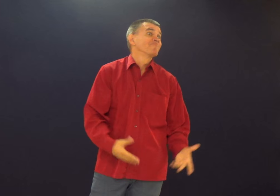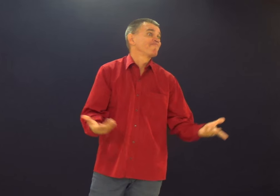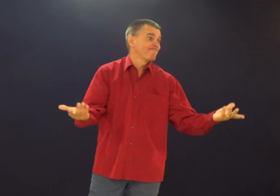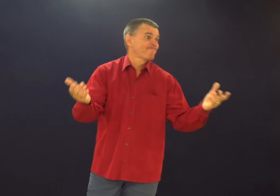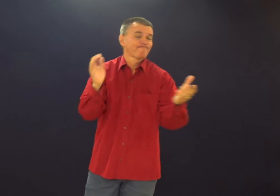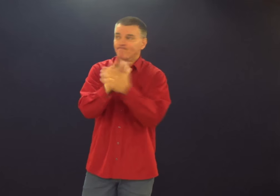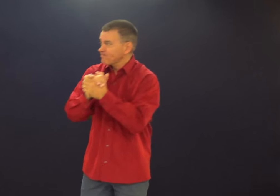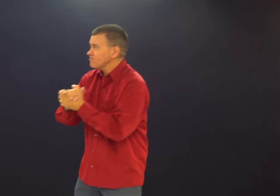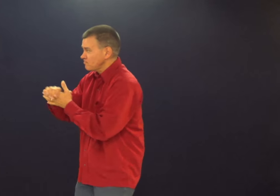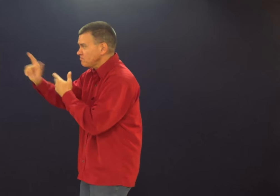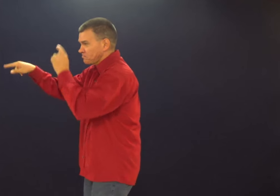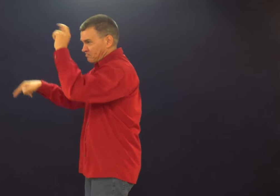Parece que não é, é.